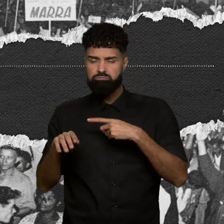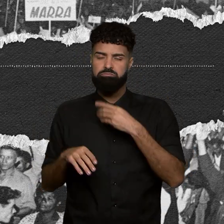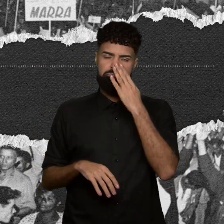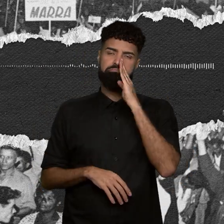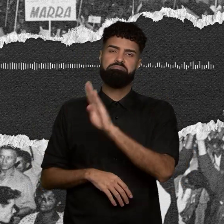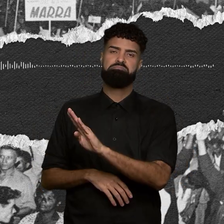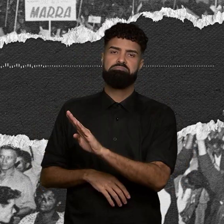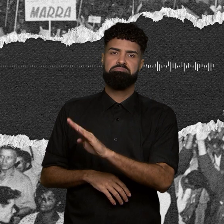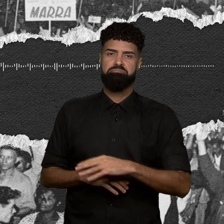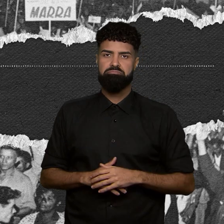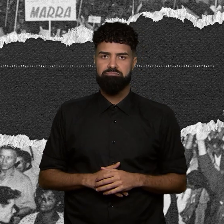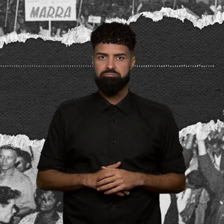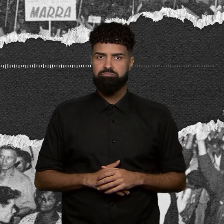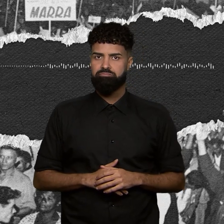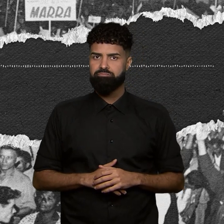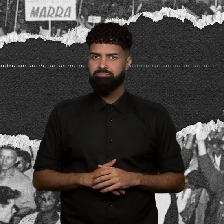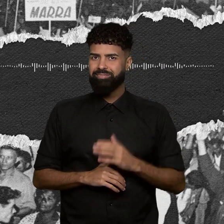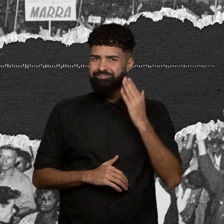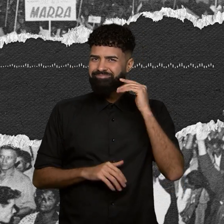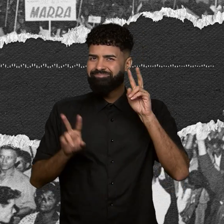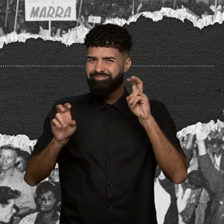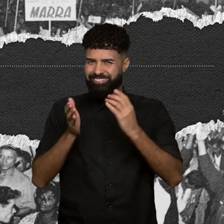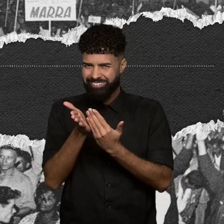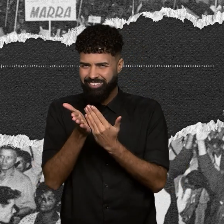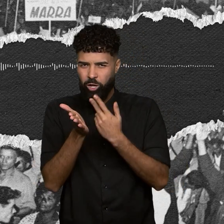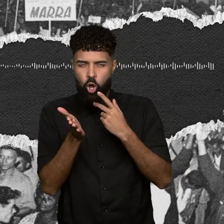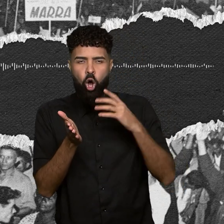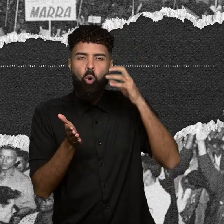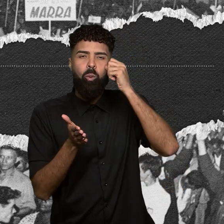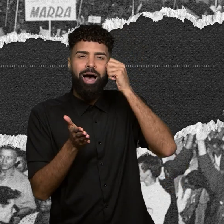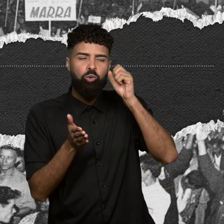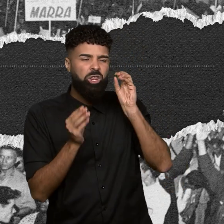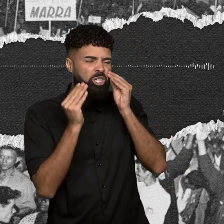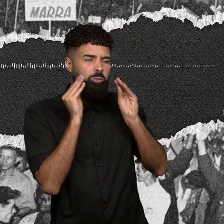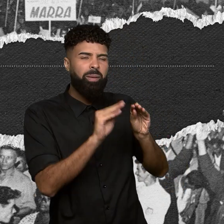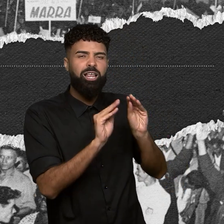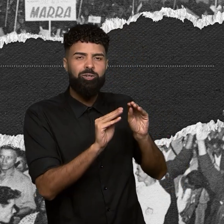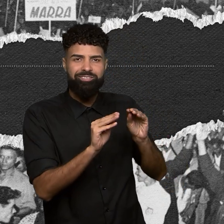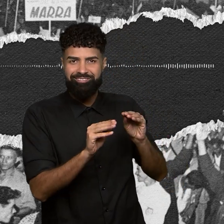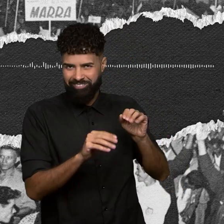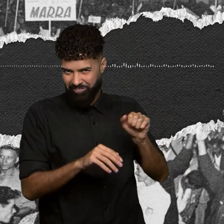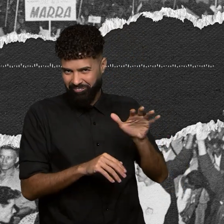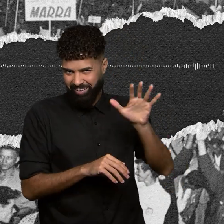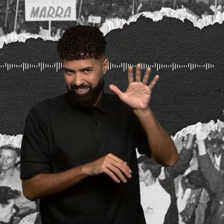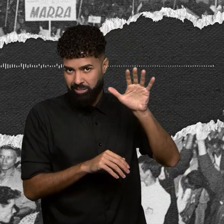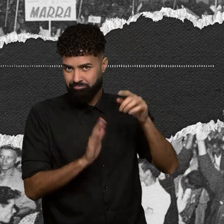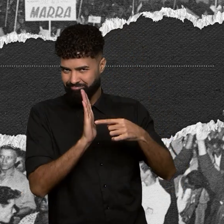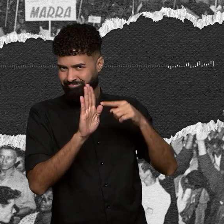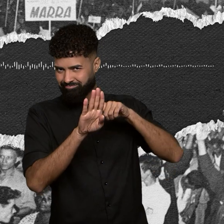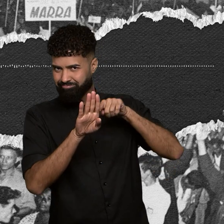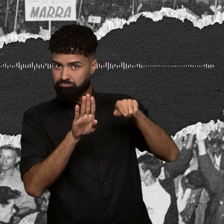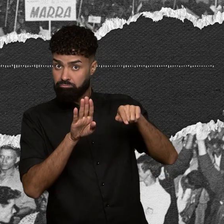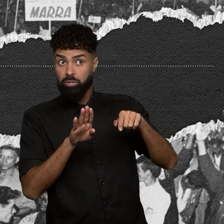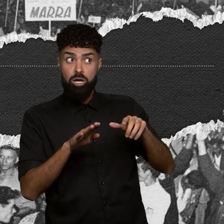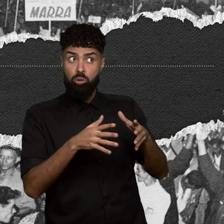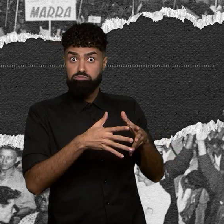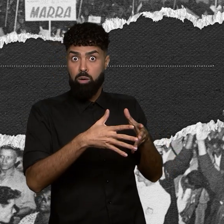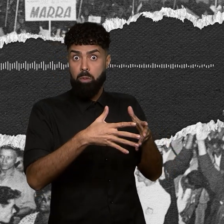E sabe o quarto de despejo de Carolina? A favela? Bom, essas comunidades proliferaram. Pois